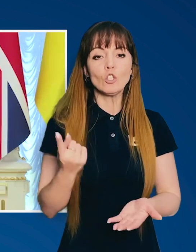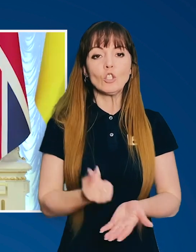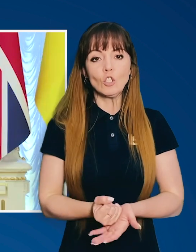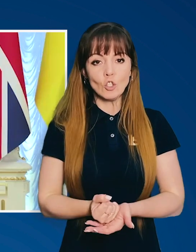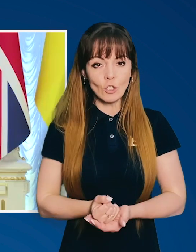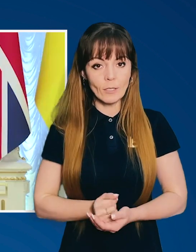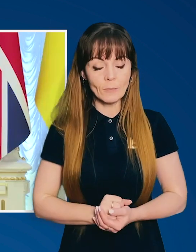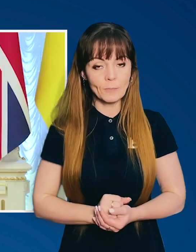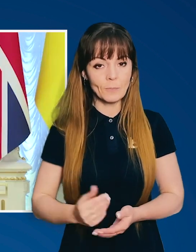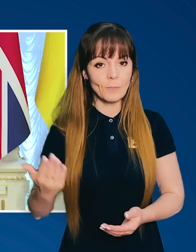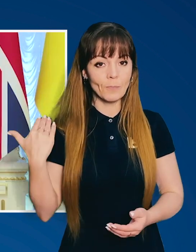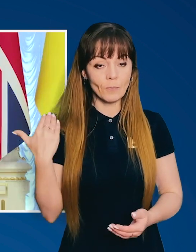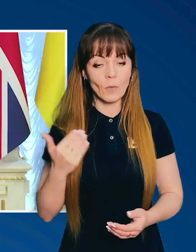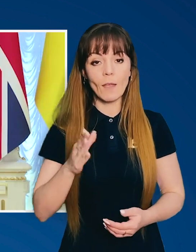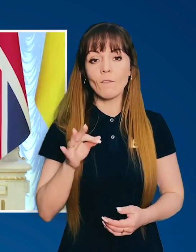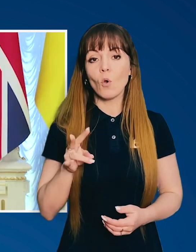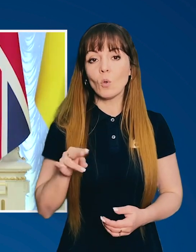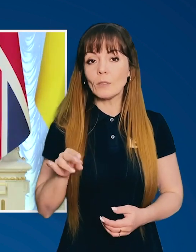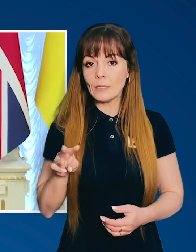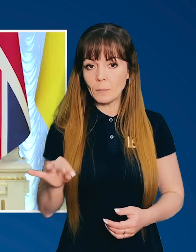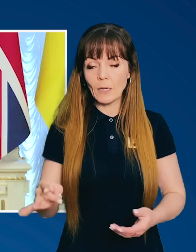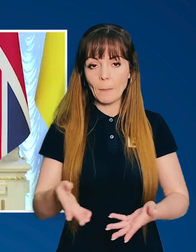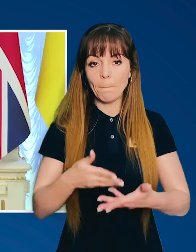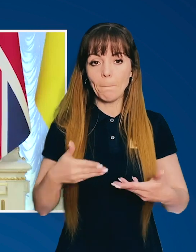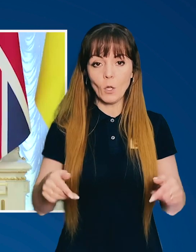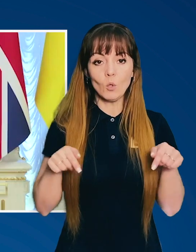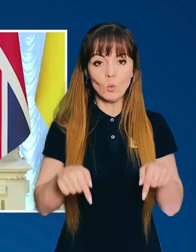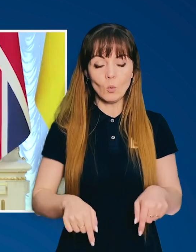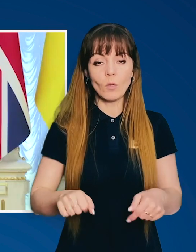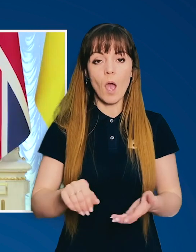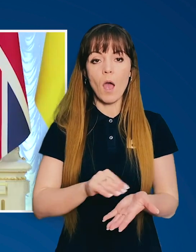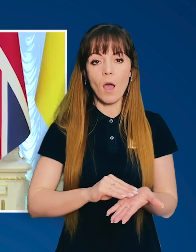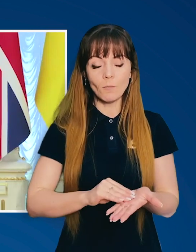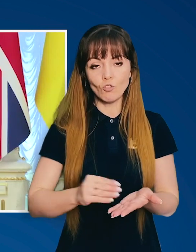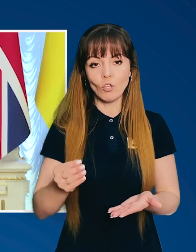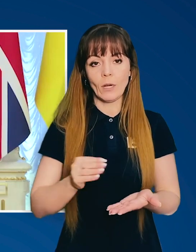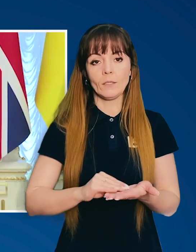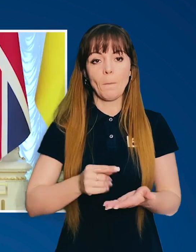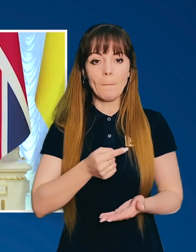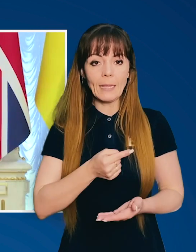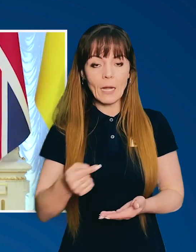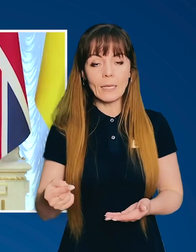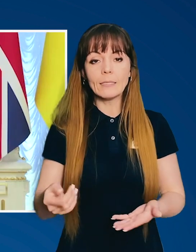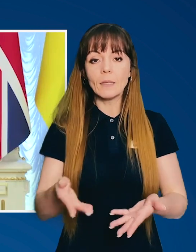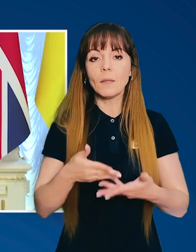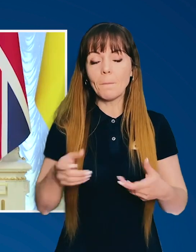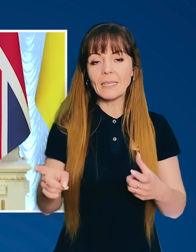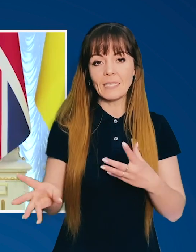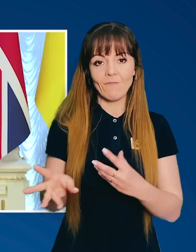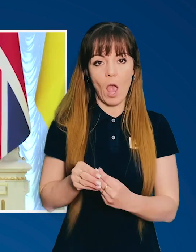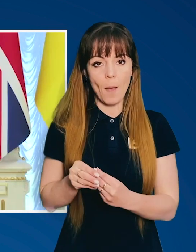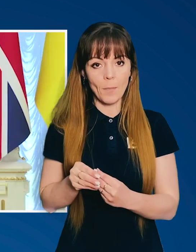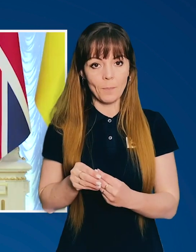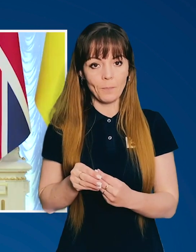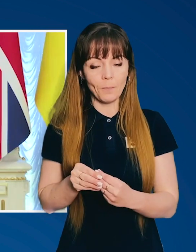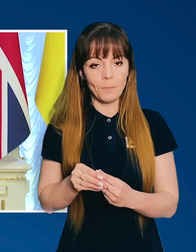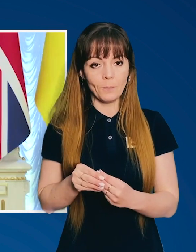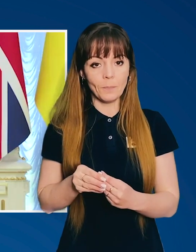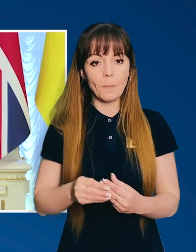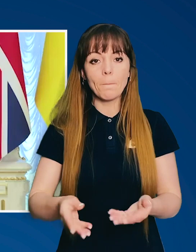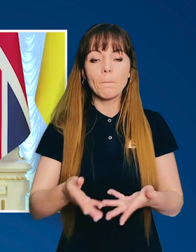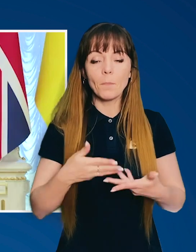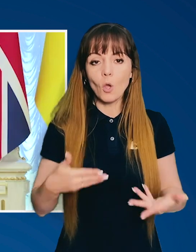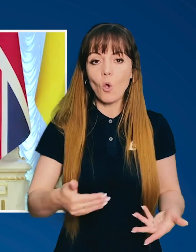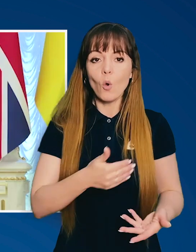визначали свій на перший тиждень. Тому, Володимир, ми тут, аби ще раз підкреслити, з вами,